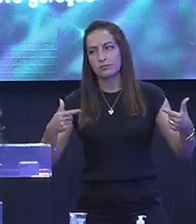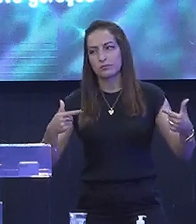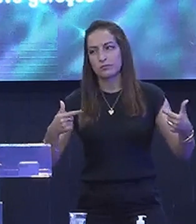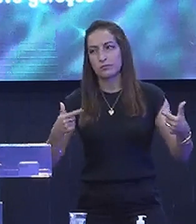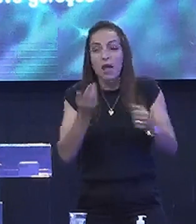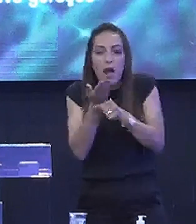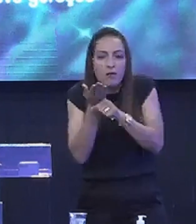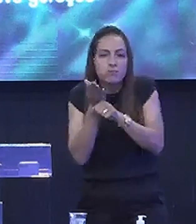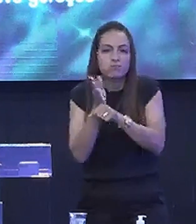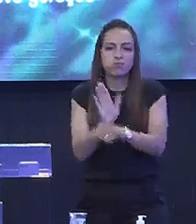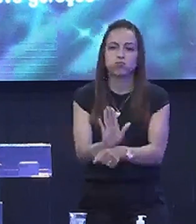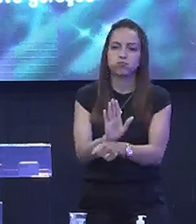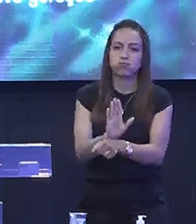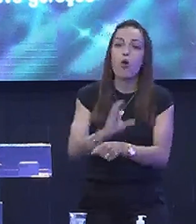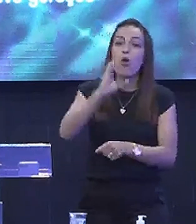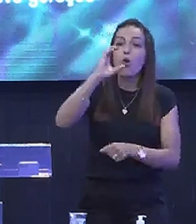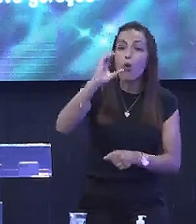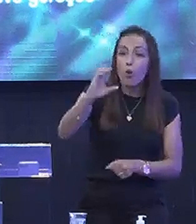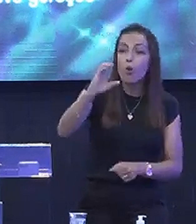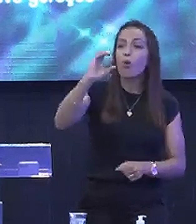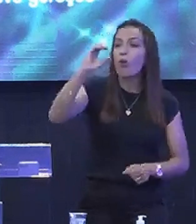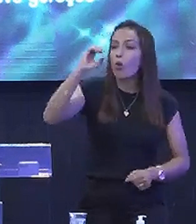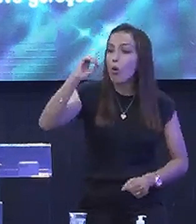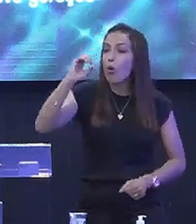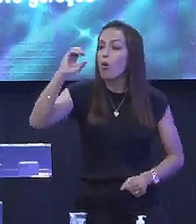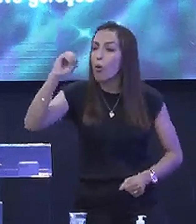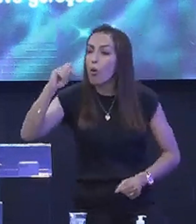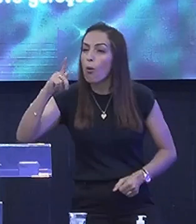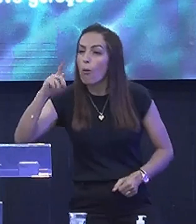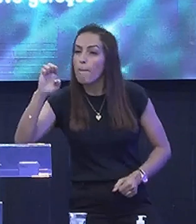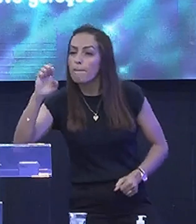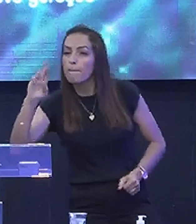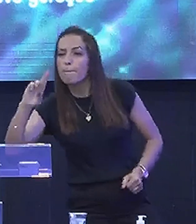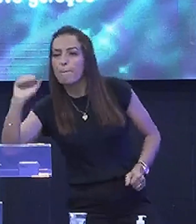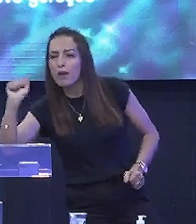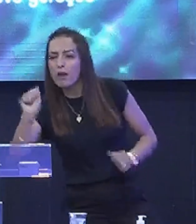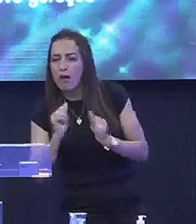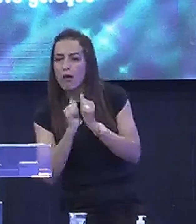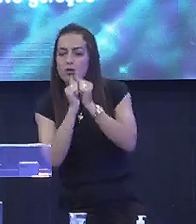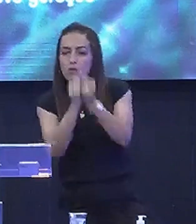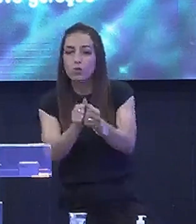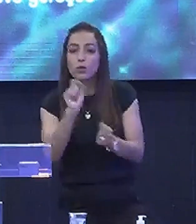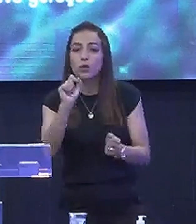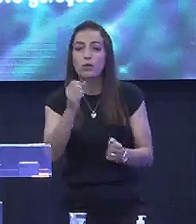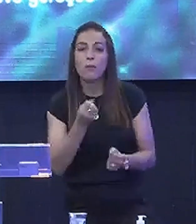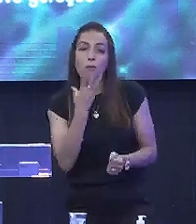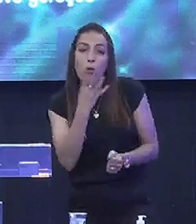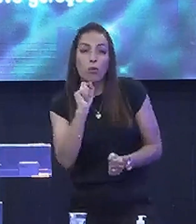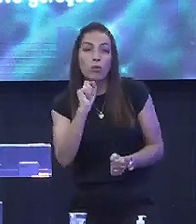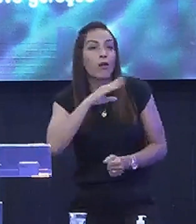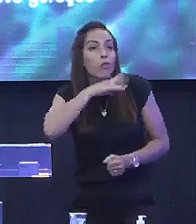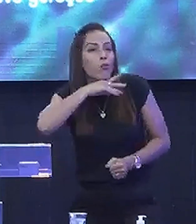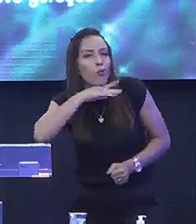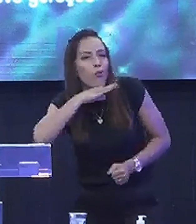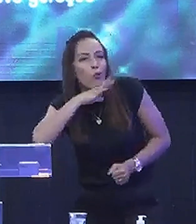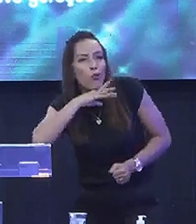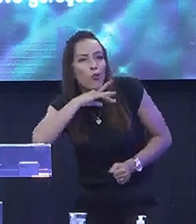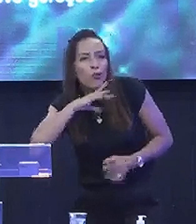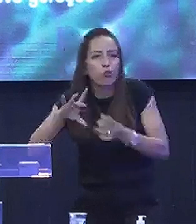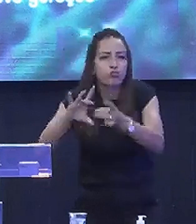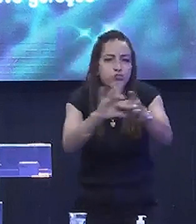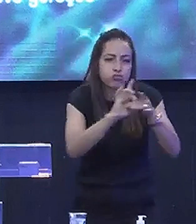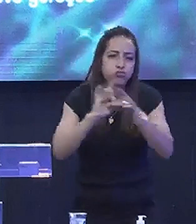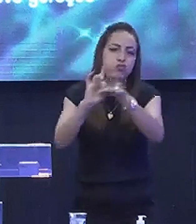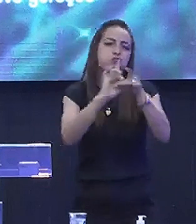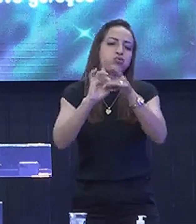Cooperam Cooperam Conjuntamente O que é bom O que é ruim Coopera